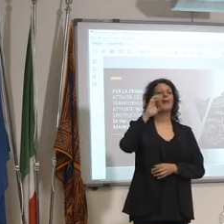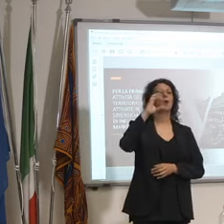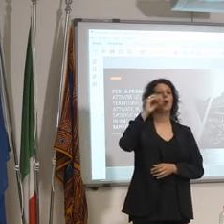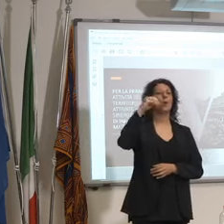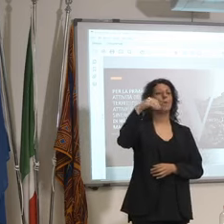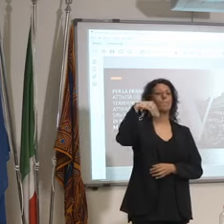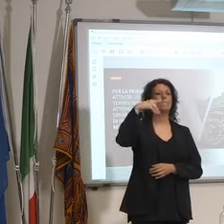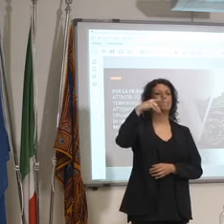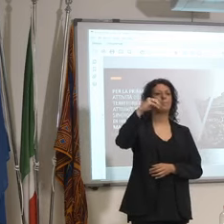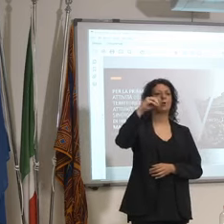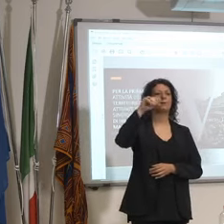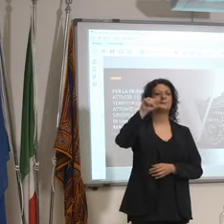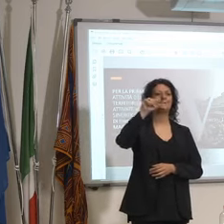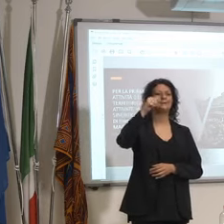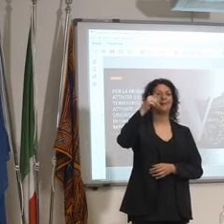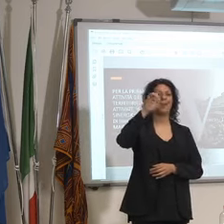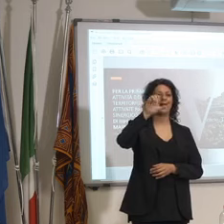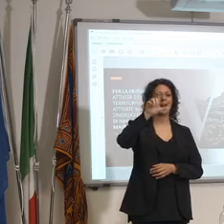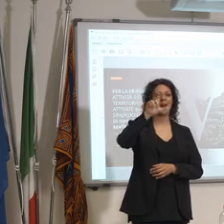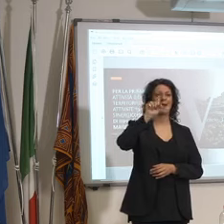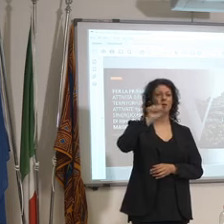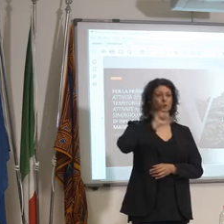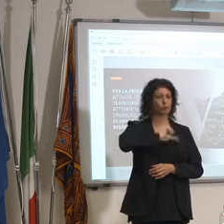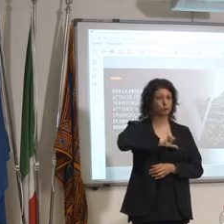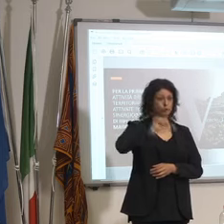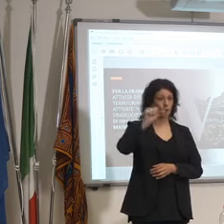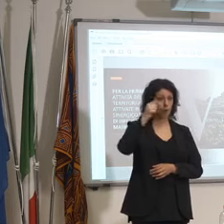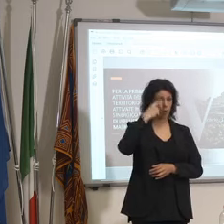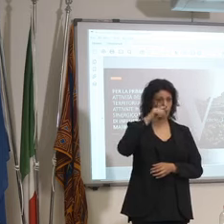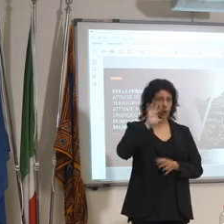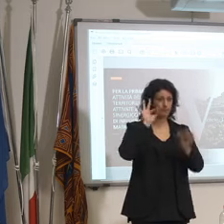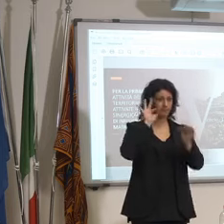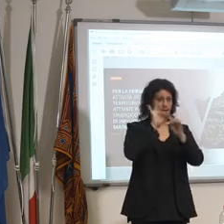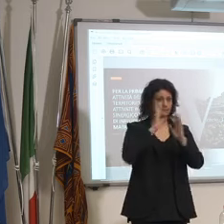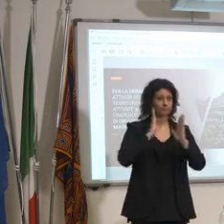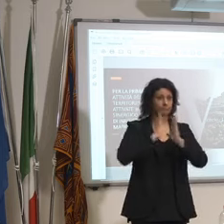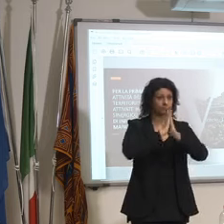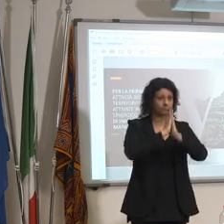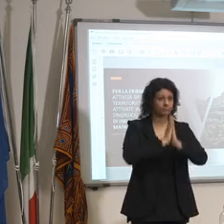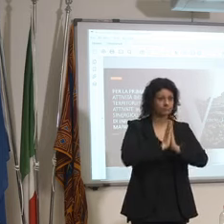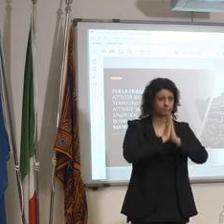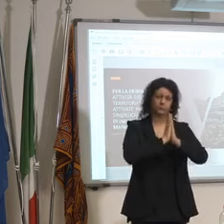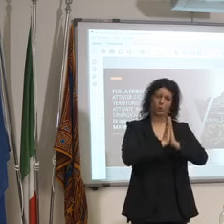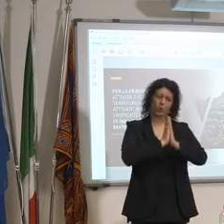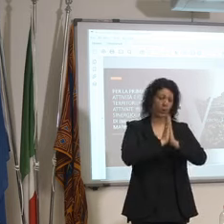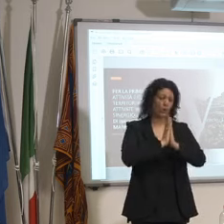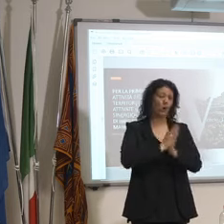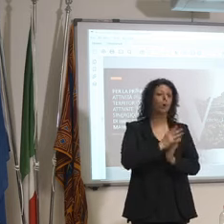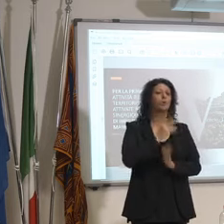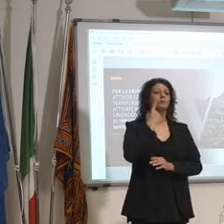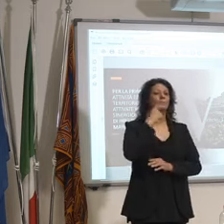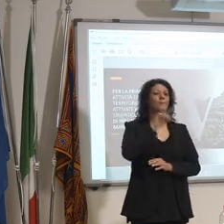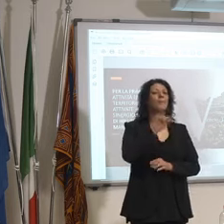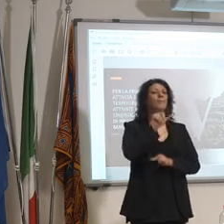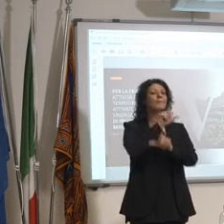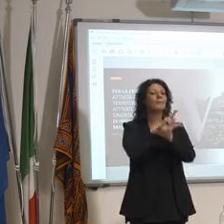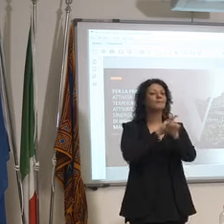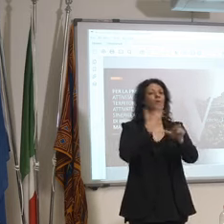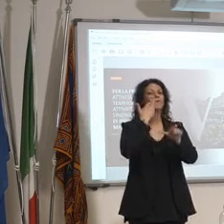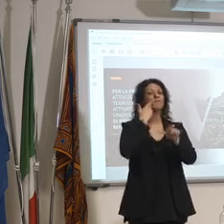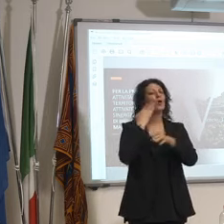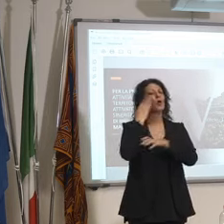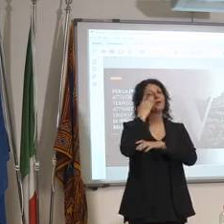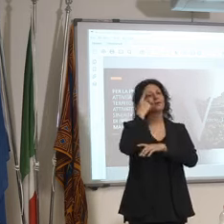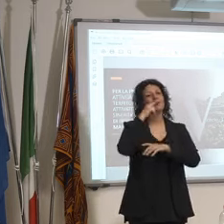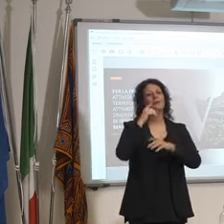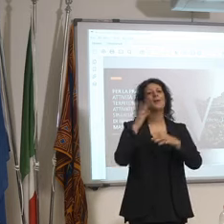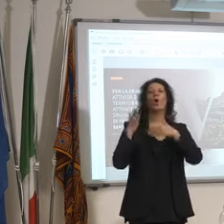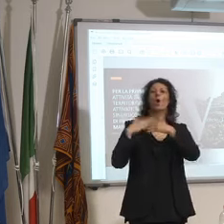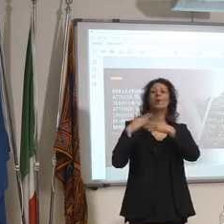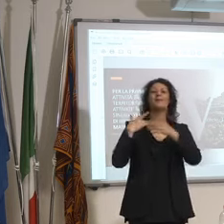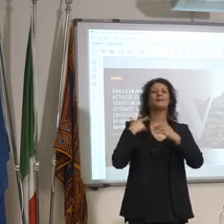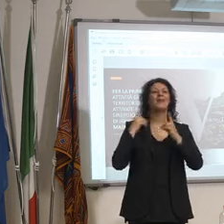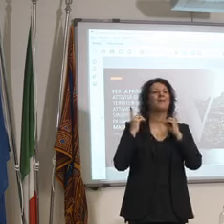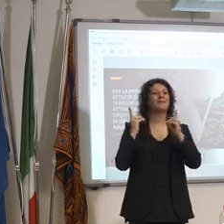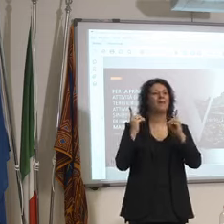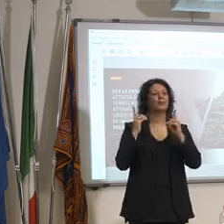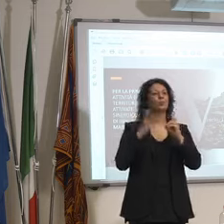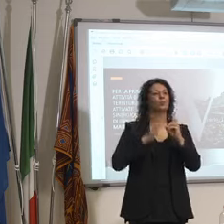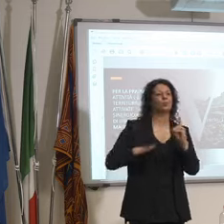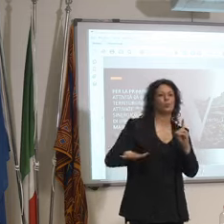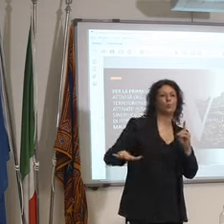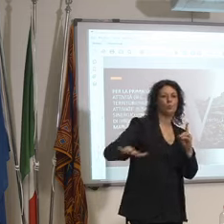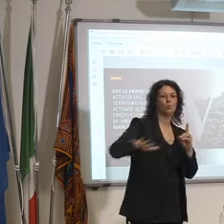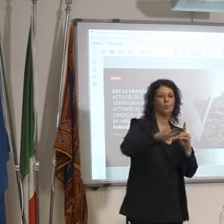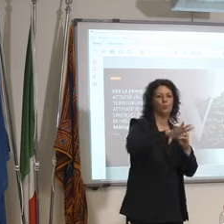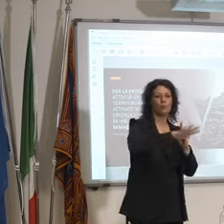natura che vuole vivere un'esperienza o margine vuole vivere un'esperienza grazie anche questi tra l'altro proprio su